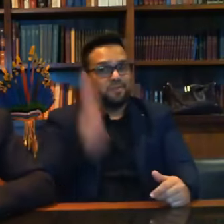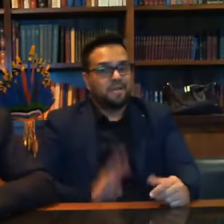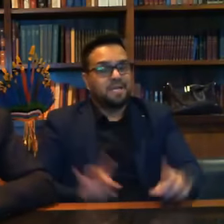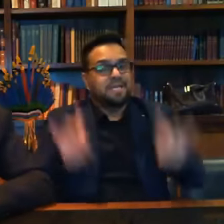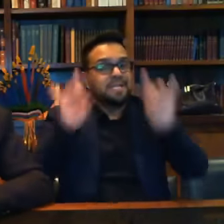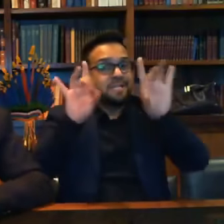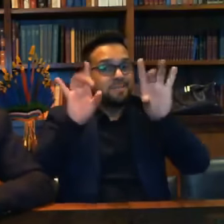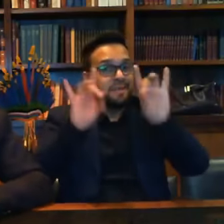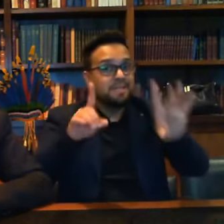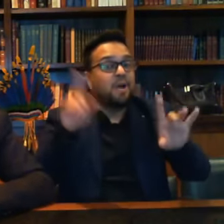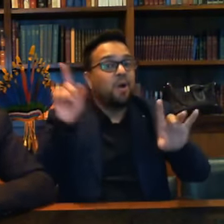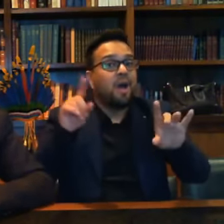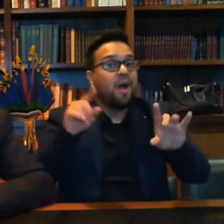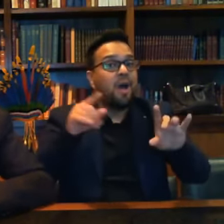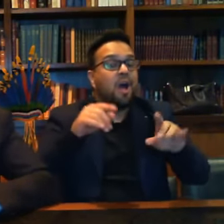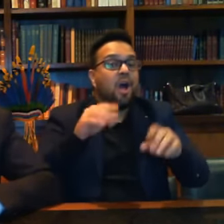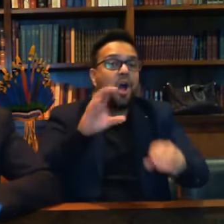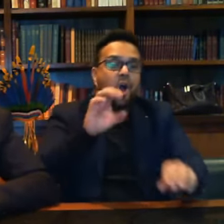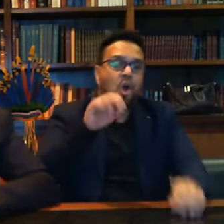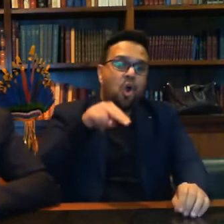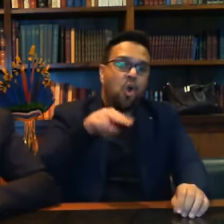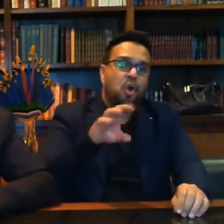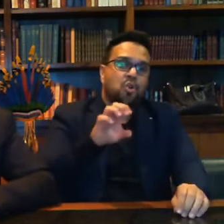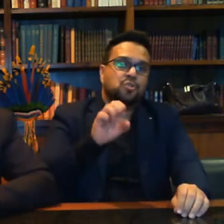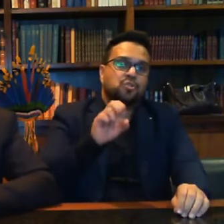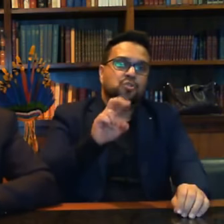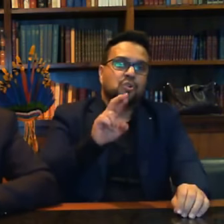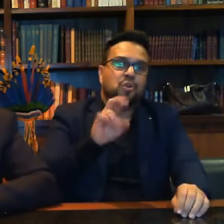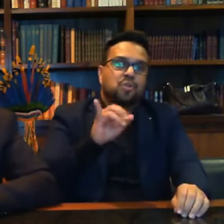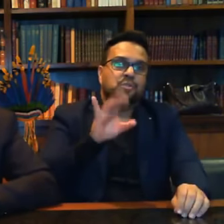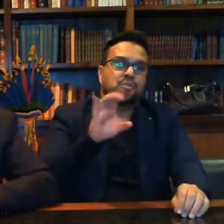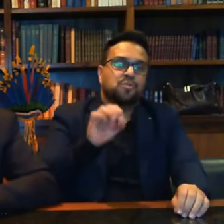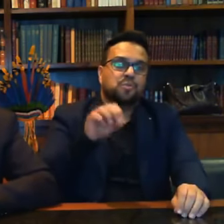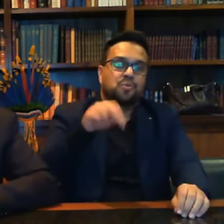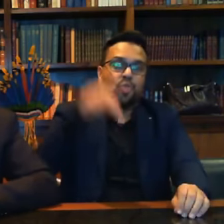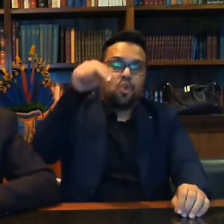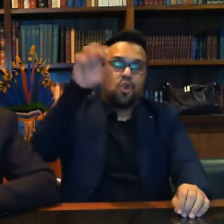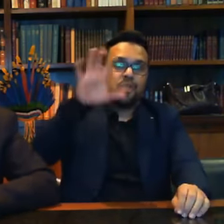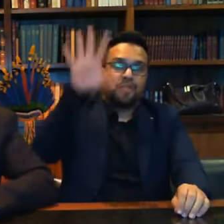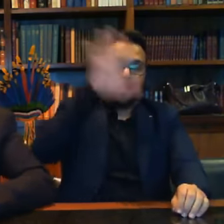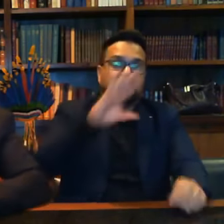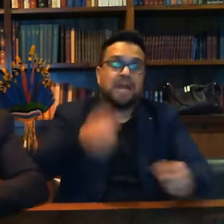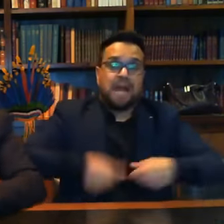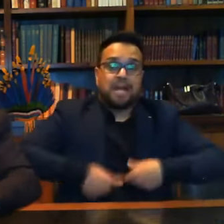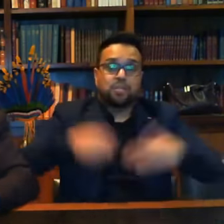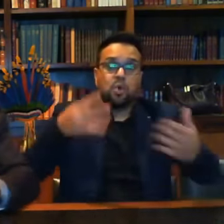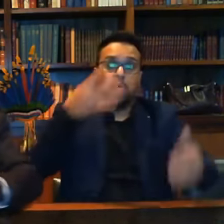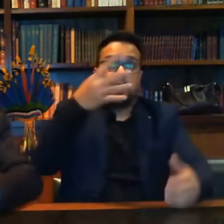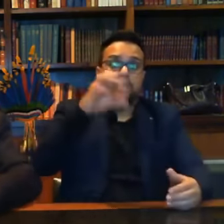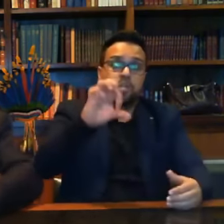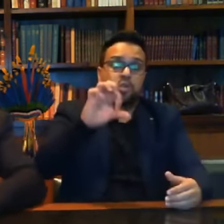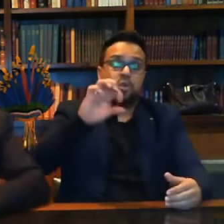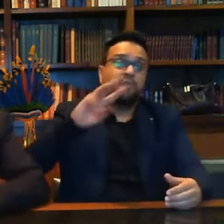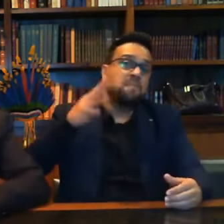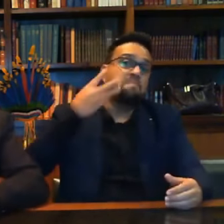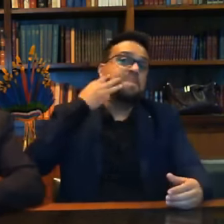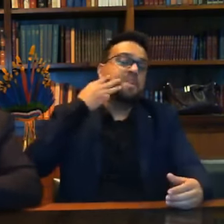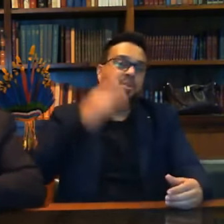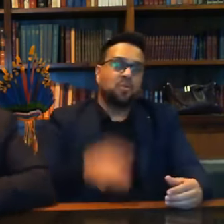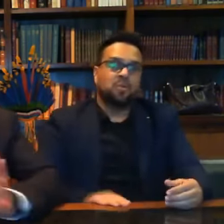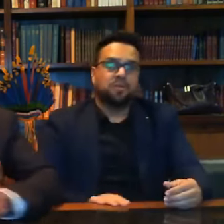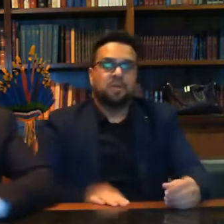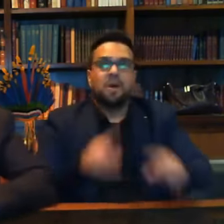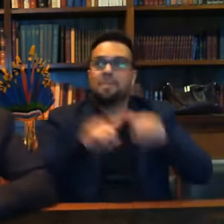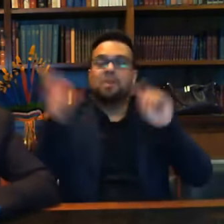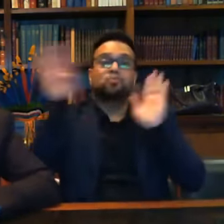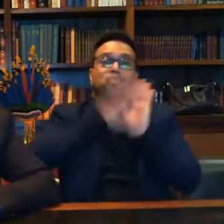do consórcio do Nordeste se conseguiram gastar 49 milhões com respiradores não chegar nenhum imagine a festa comprando